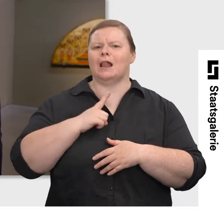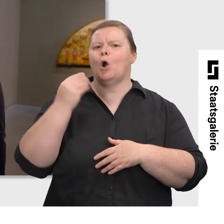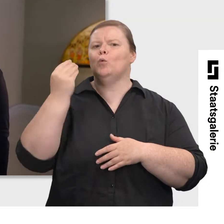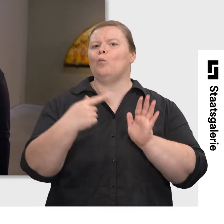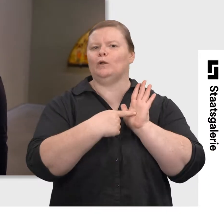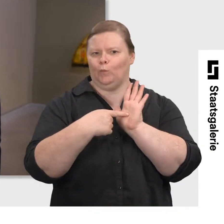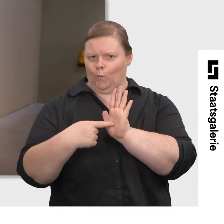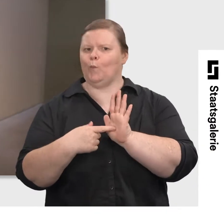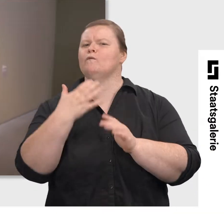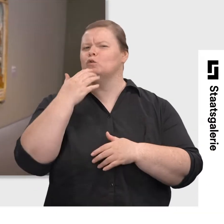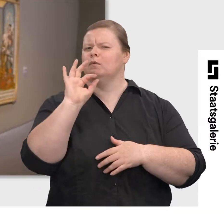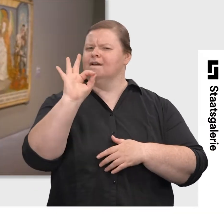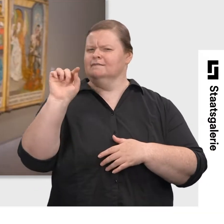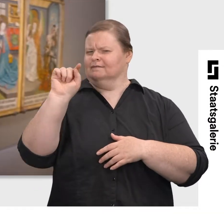Kuratorin und zeige Ihnen jetzt ein paar Highlights.